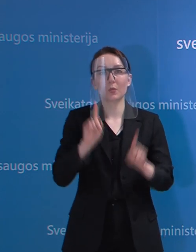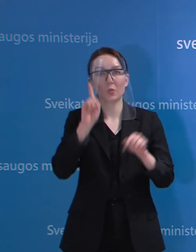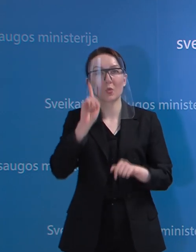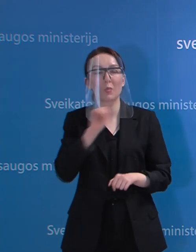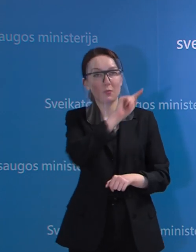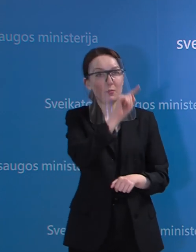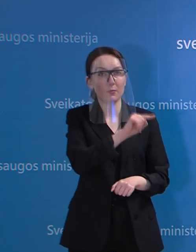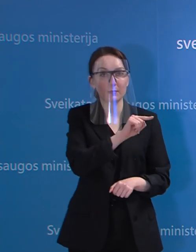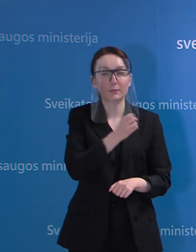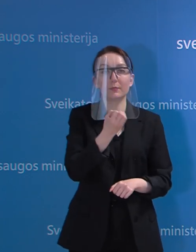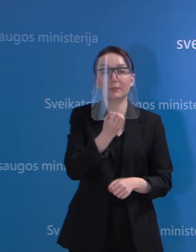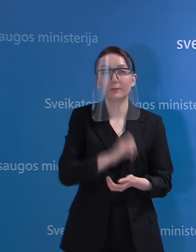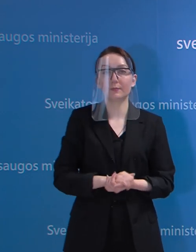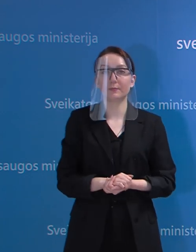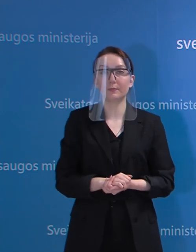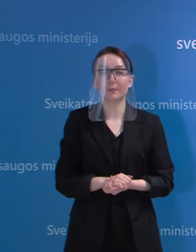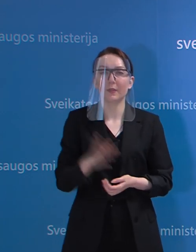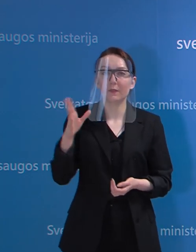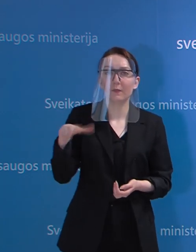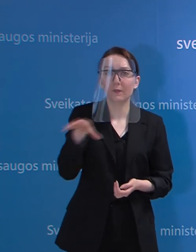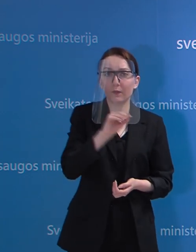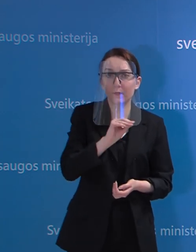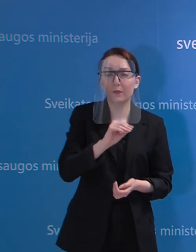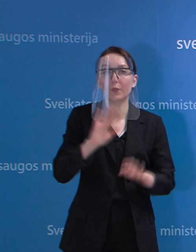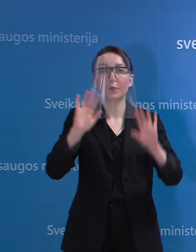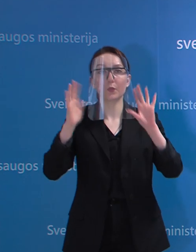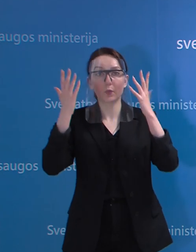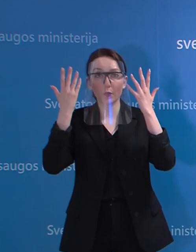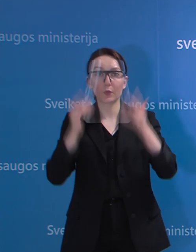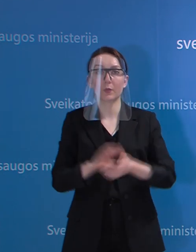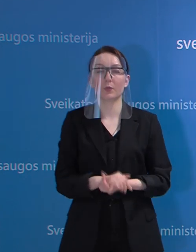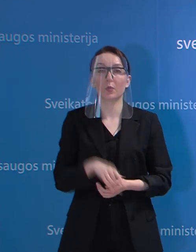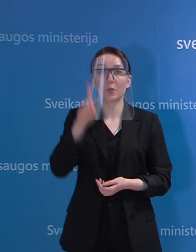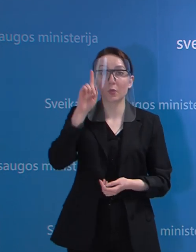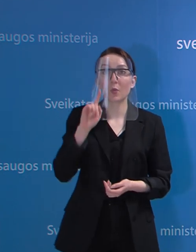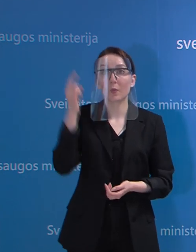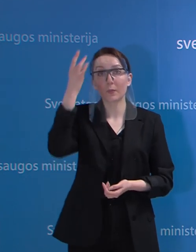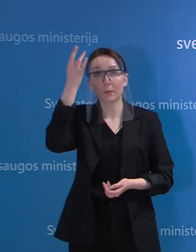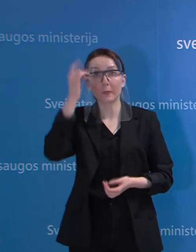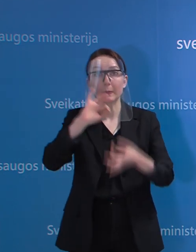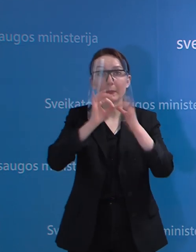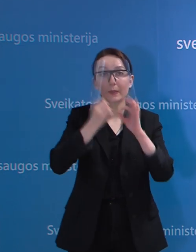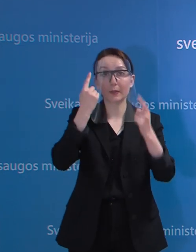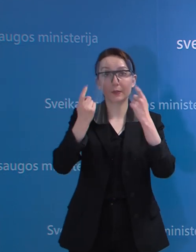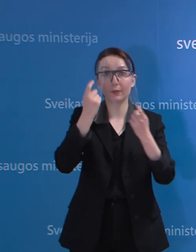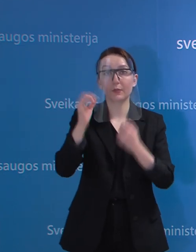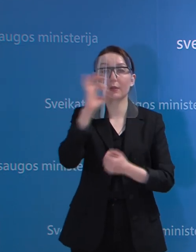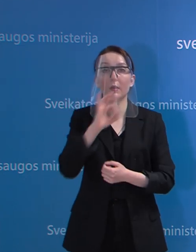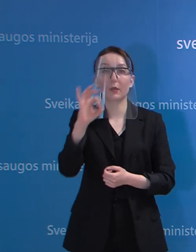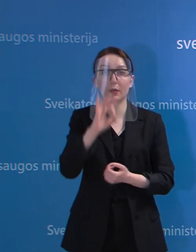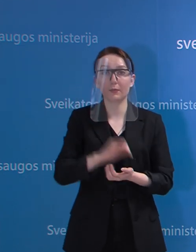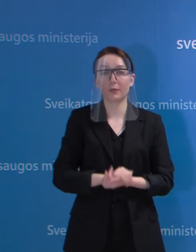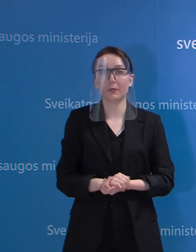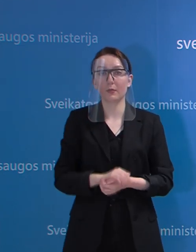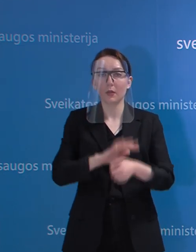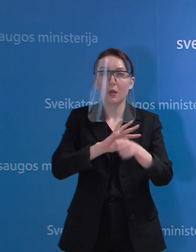tik tais kartelį norėčiau priminti, kad visais atvejais, kai yra norimo sužinoti detalesnės informacijos dėl